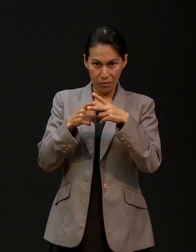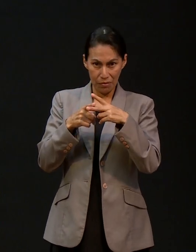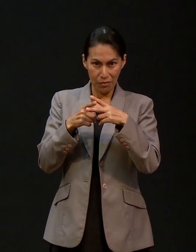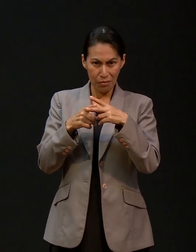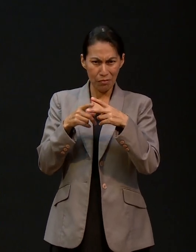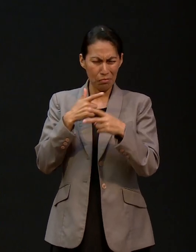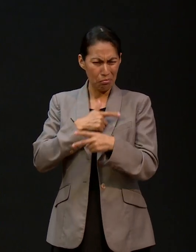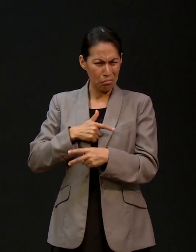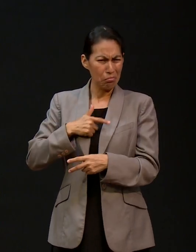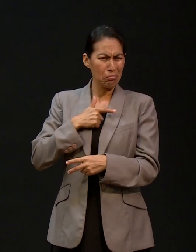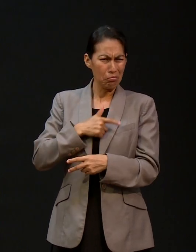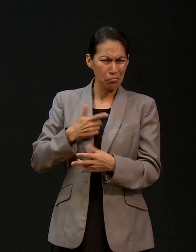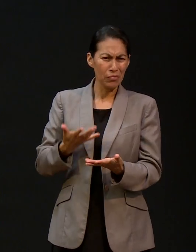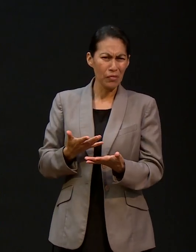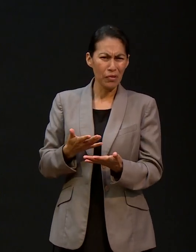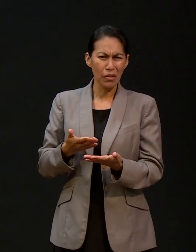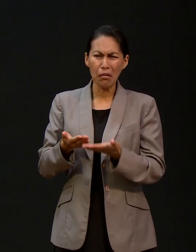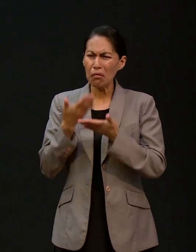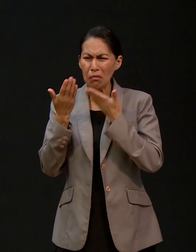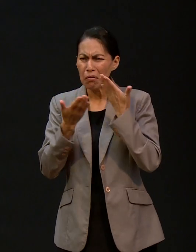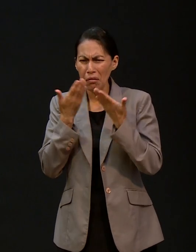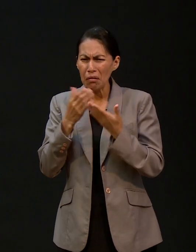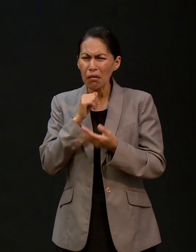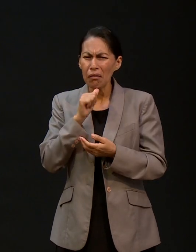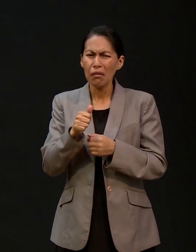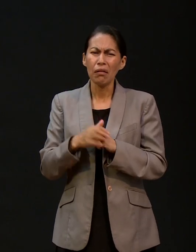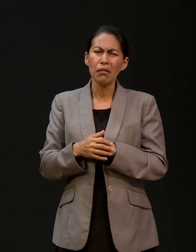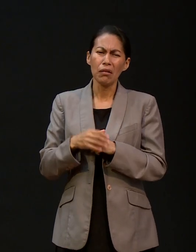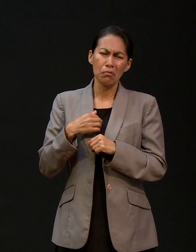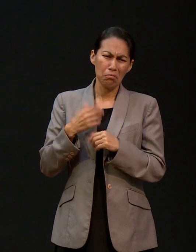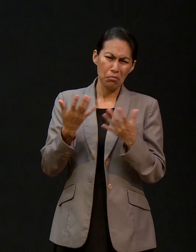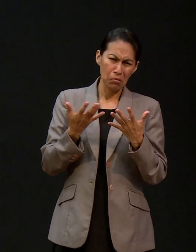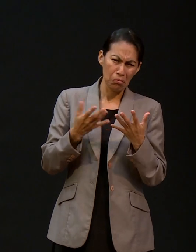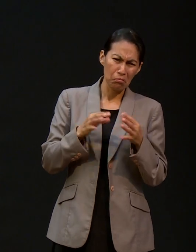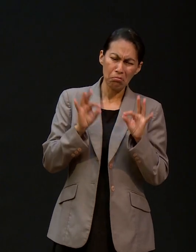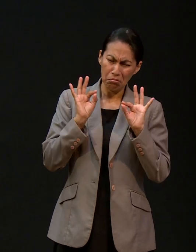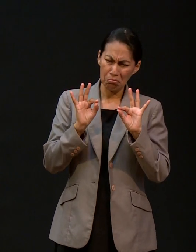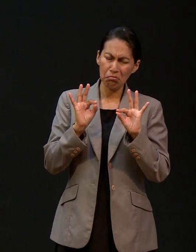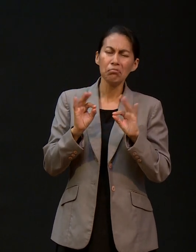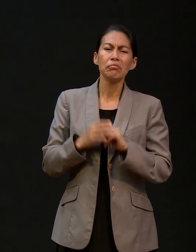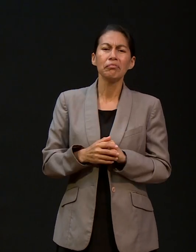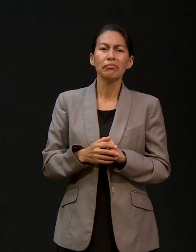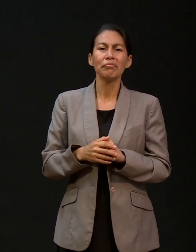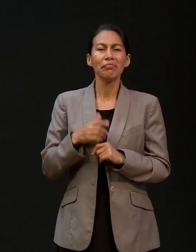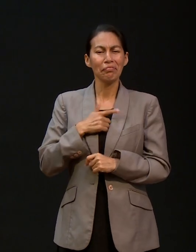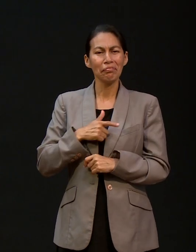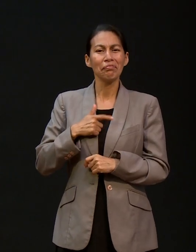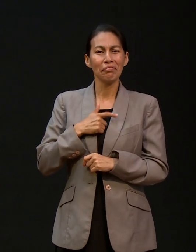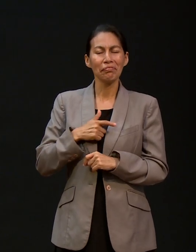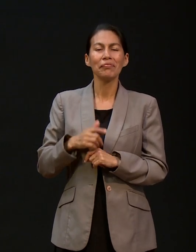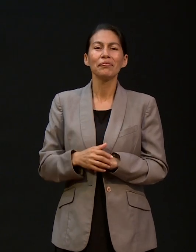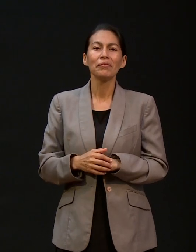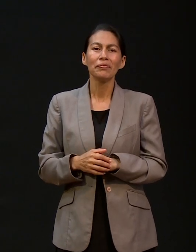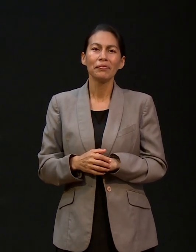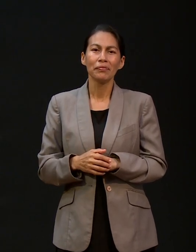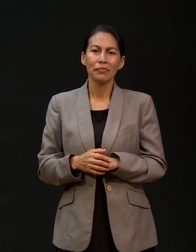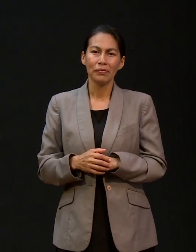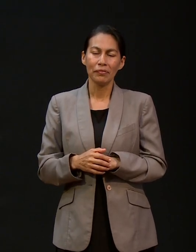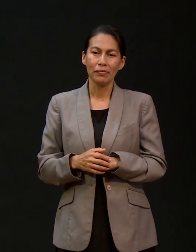matemáticas. Matemáticas, era lo que yo, así sin estudiar, yo iba y me iba muy bien, sentía muy a